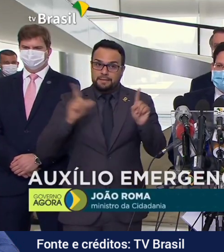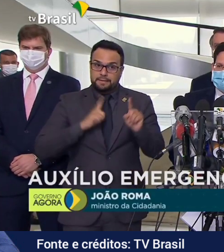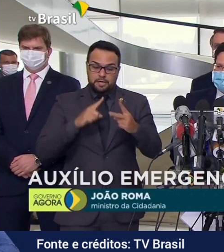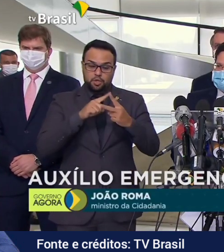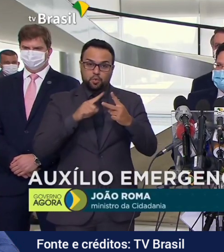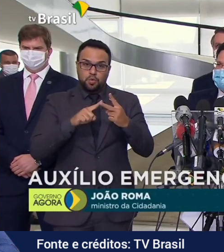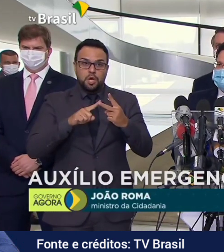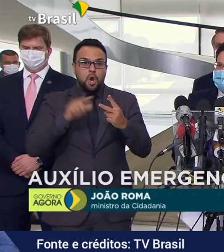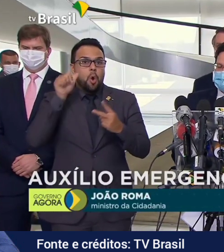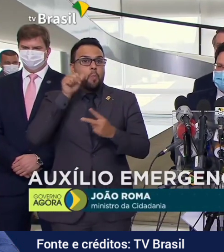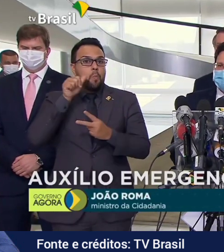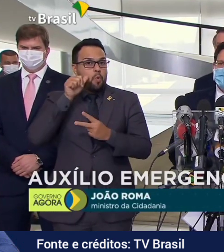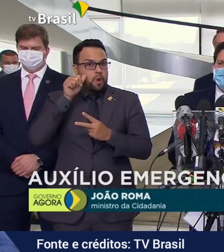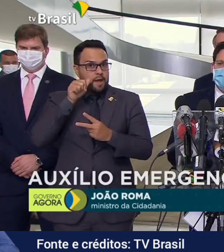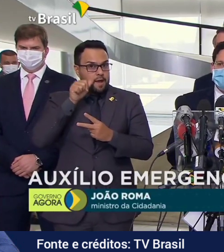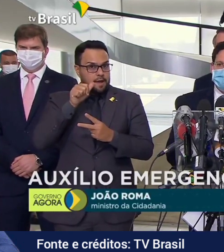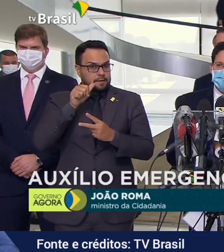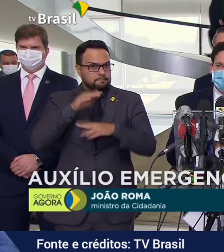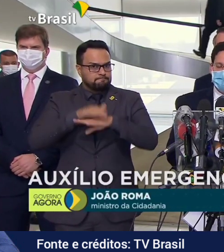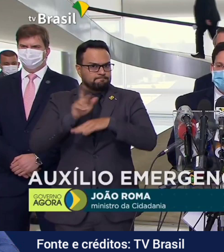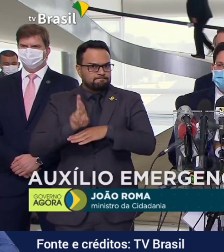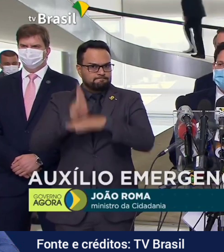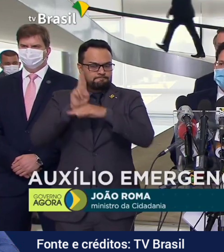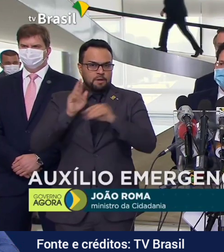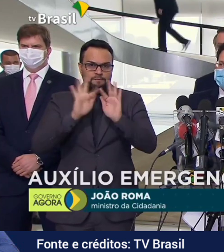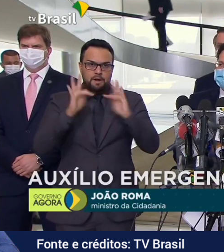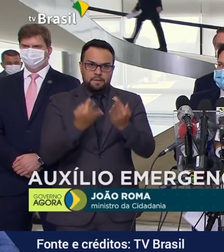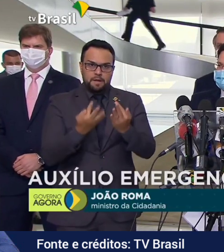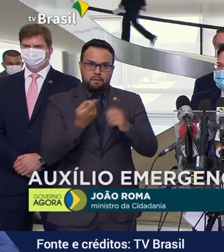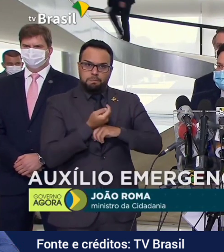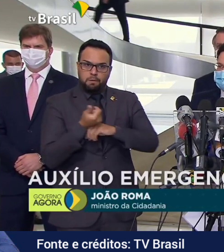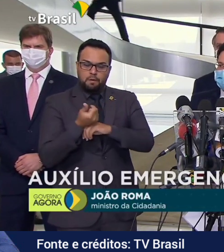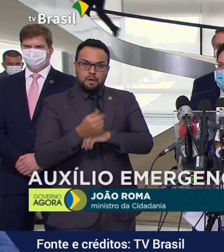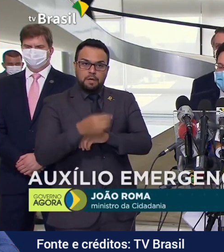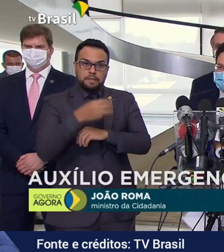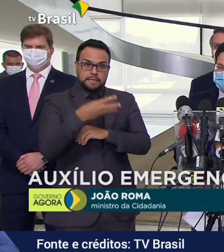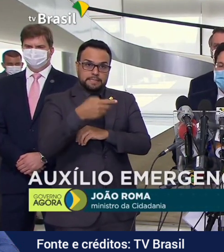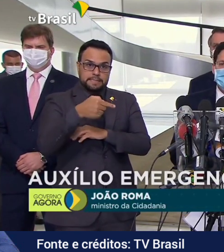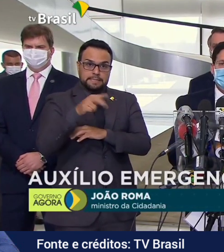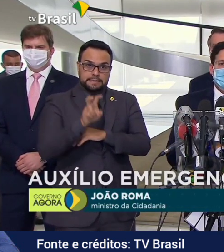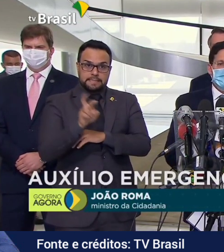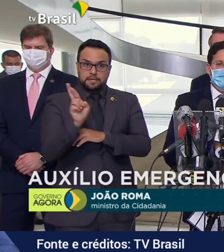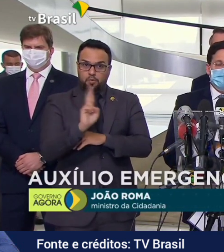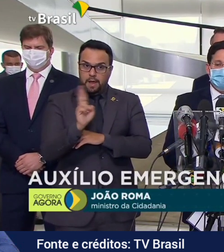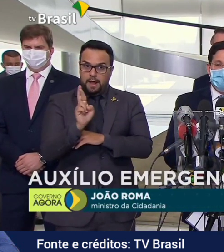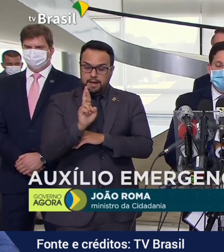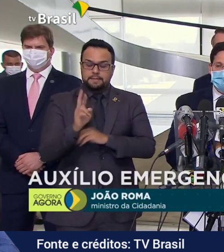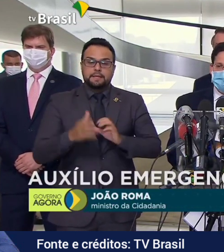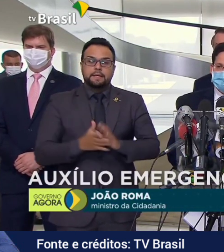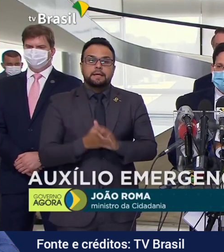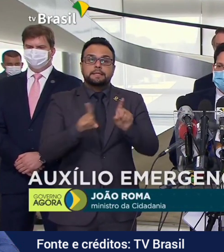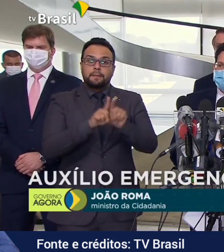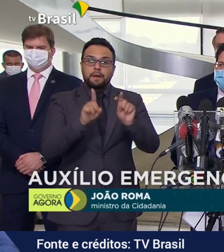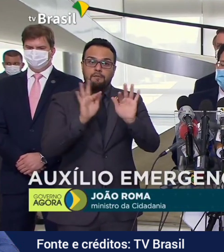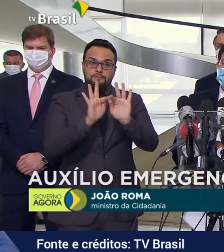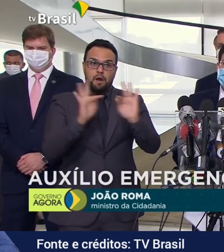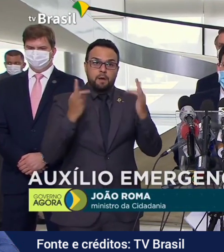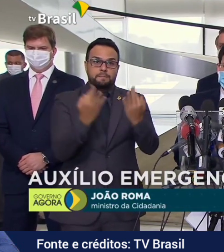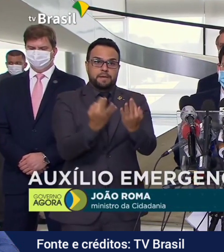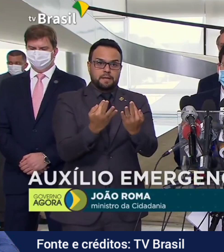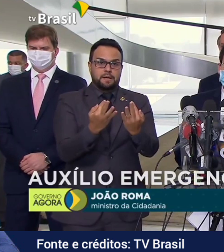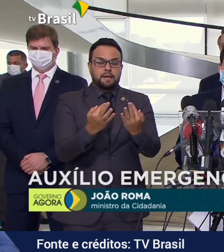Mulheres-chefes de família receberão o valor de R$ 375, e as famílias